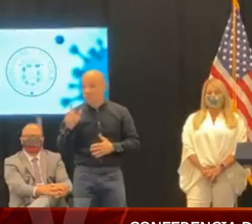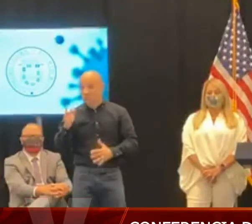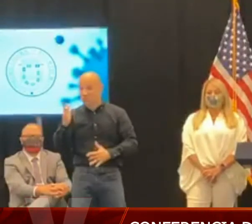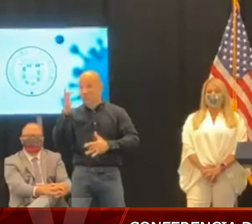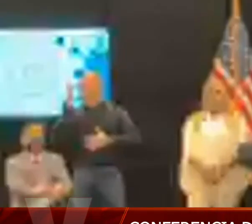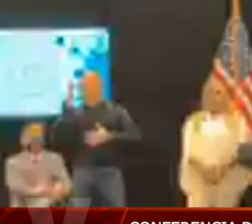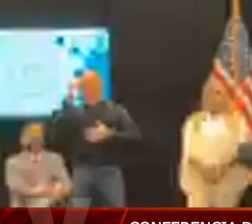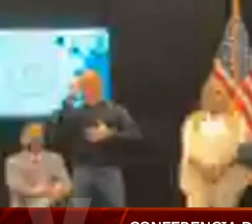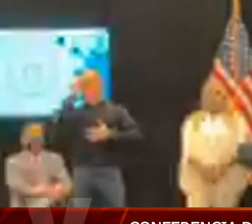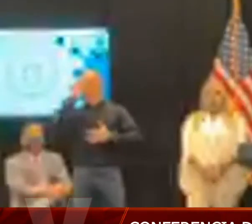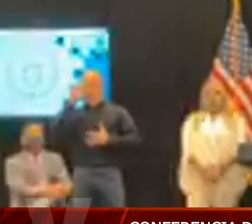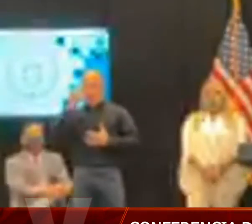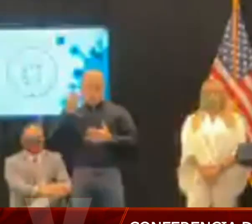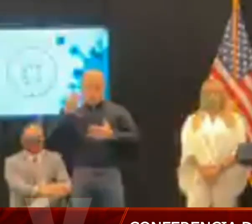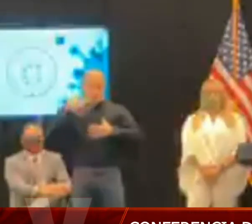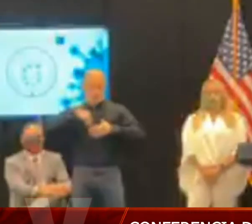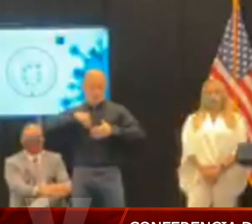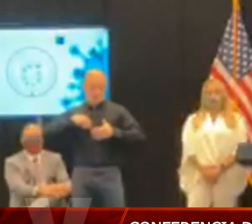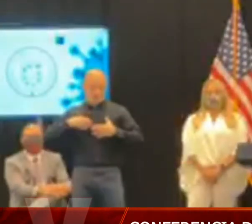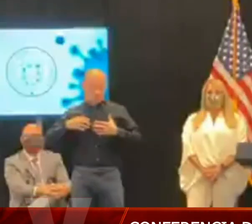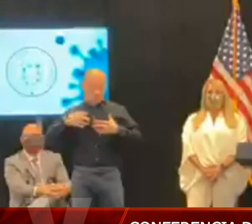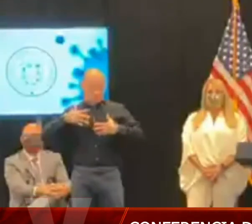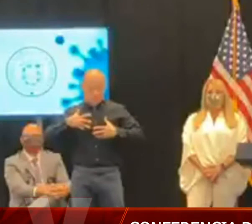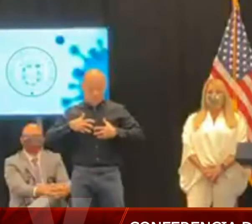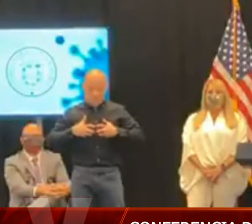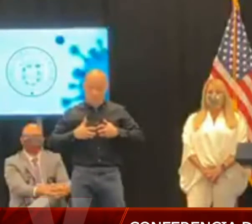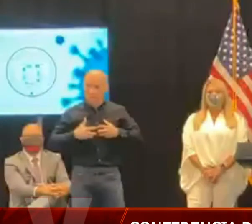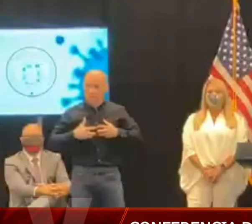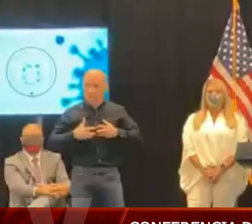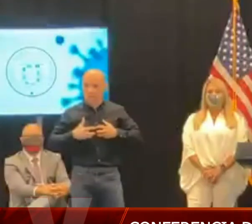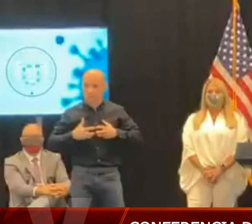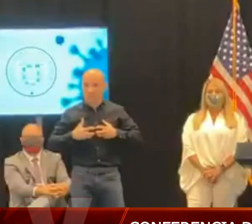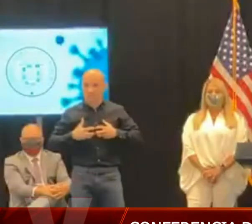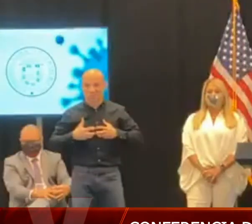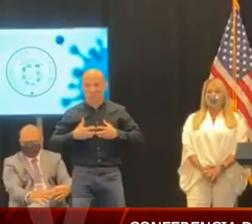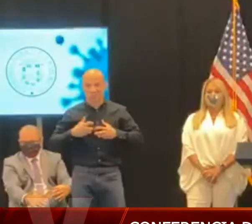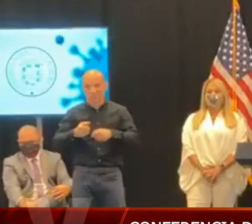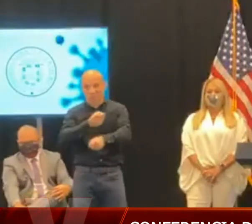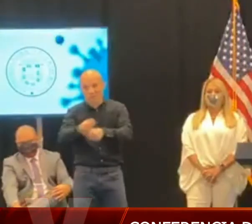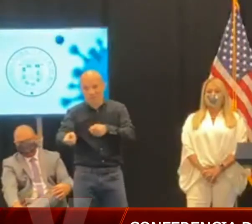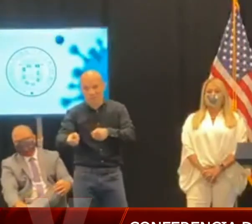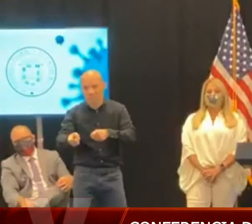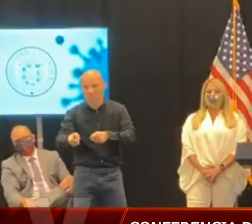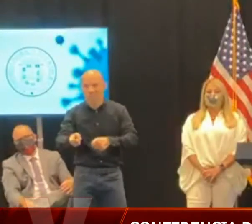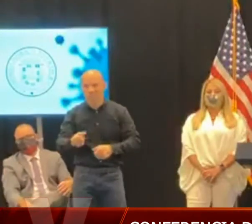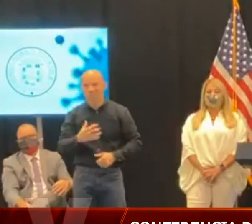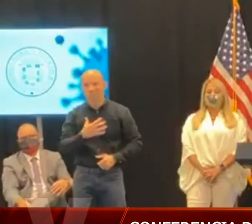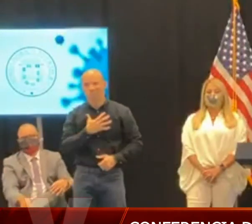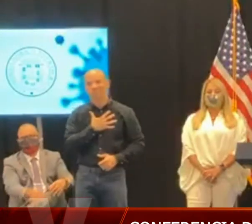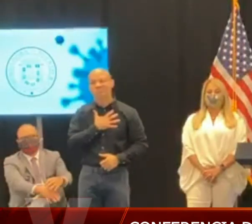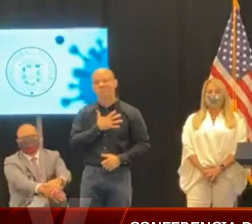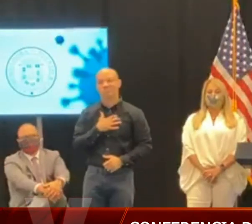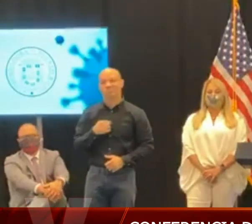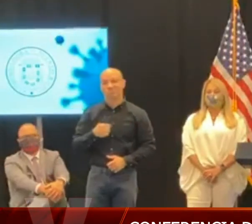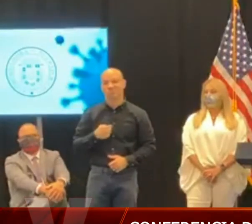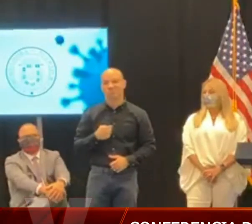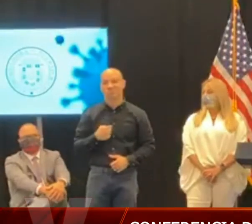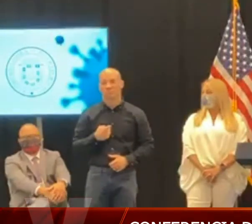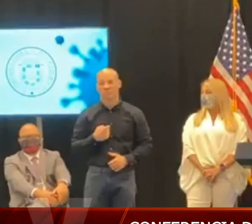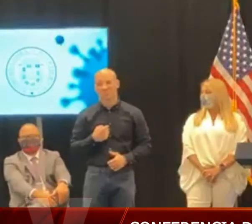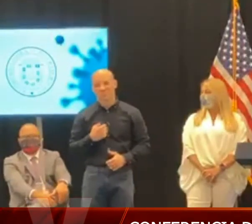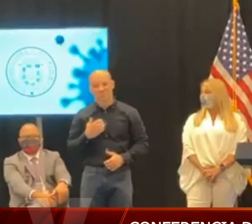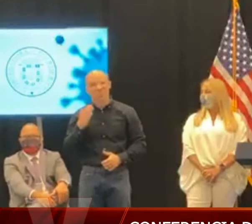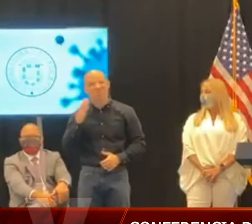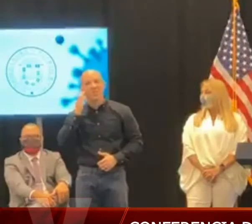post-COVID. Sé que las medidas de distanciamiento físico nos han impedido a vivir